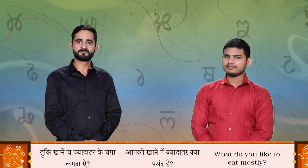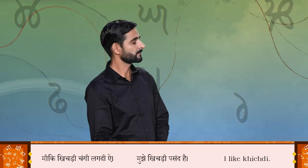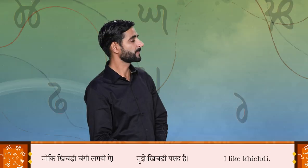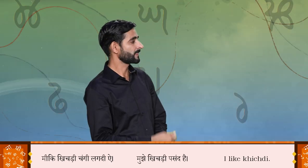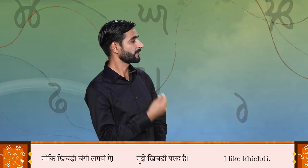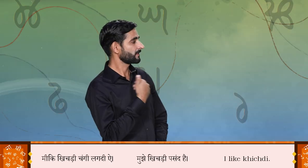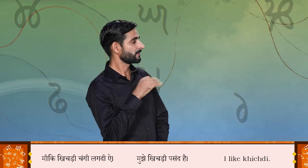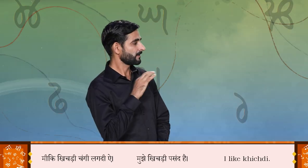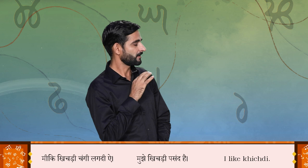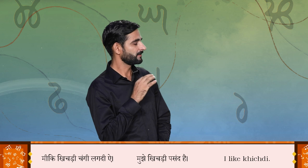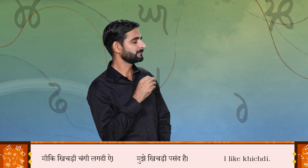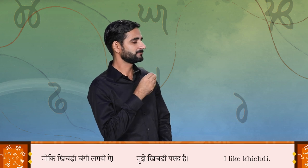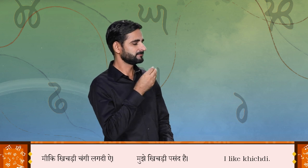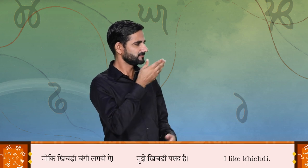मिकी खिजड़ी चंगी लगदी है